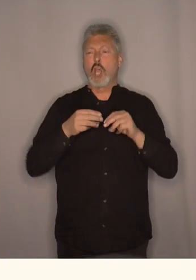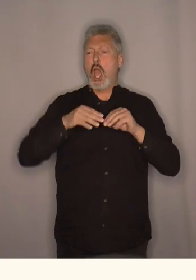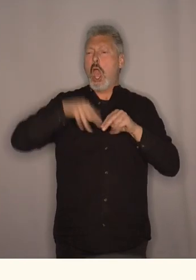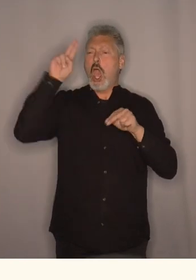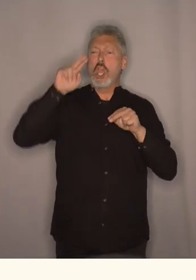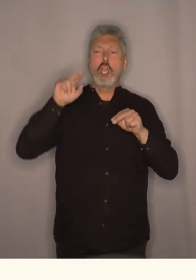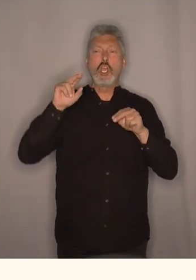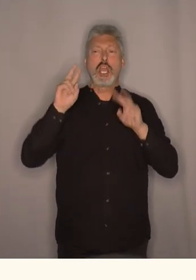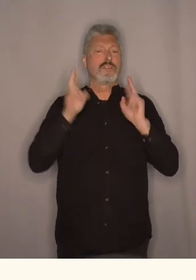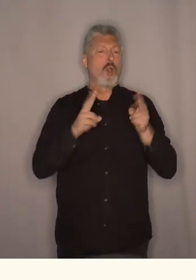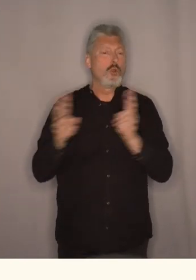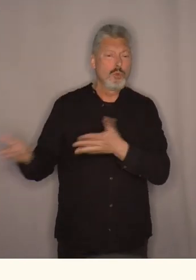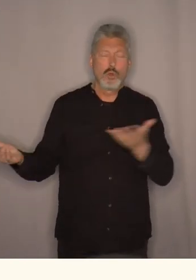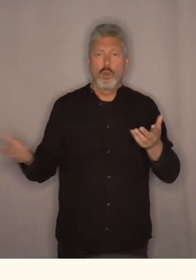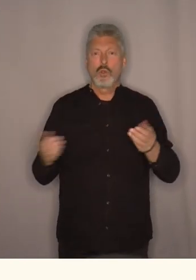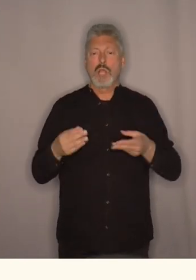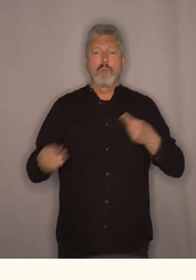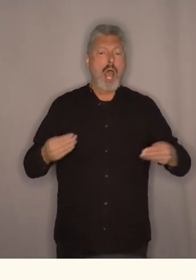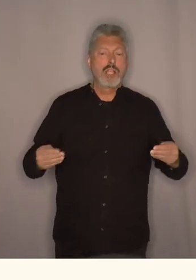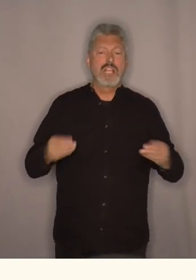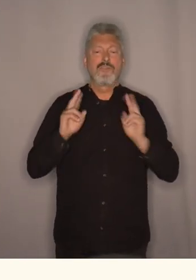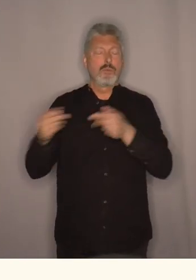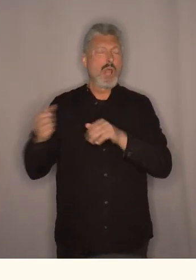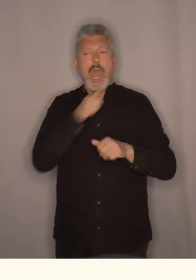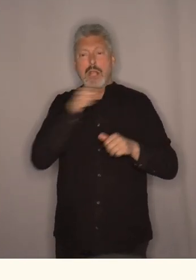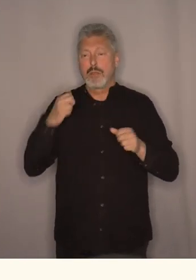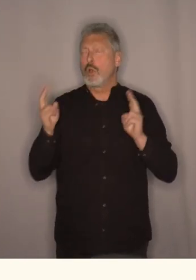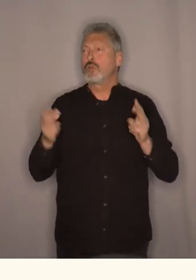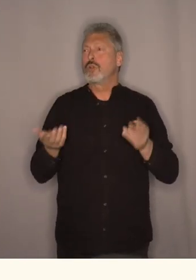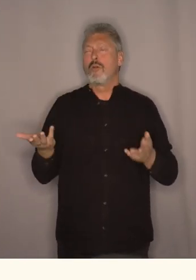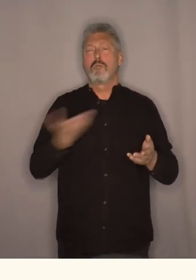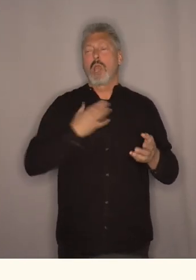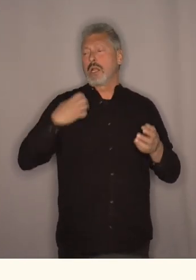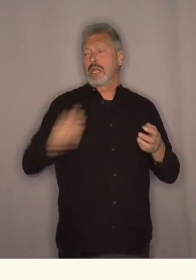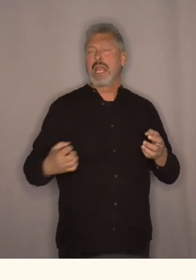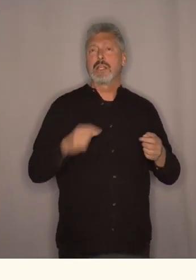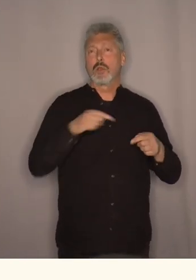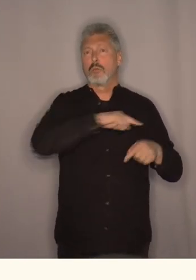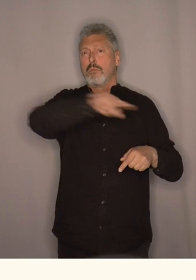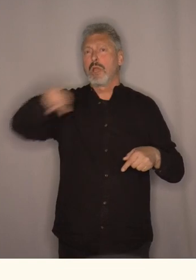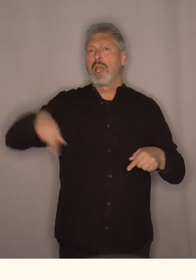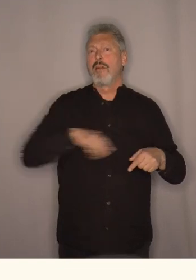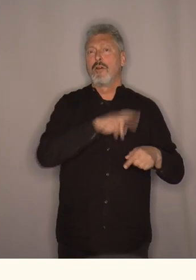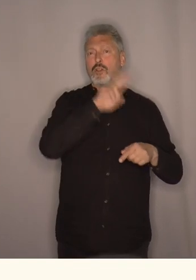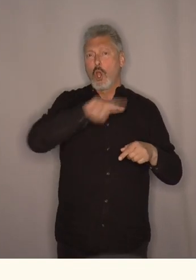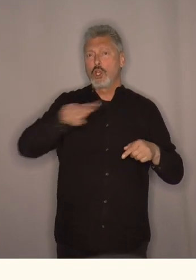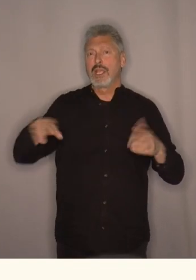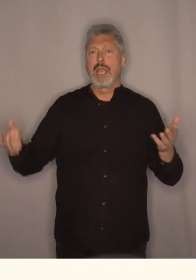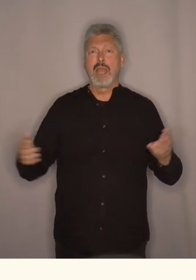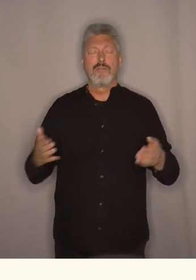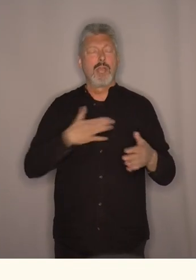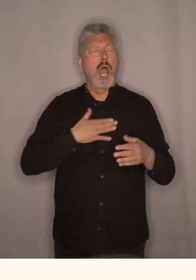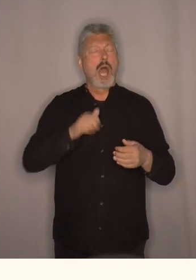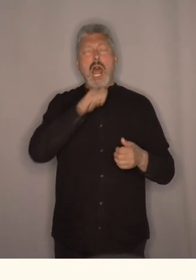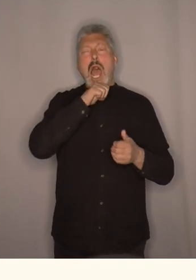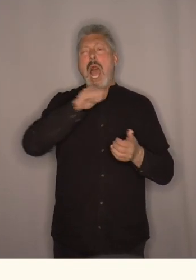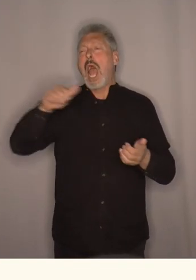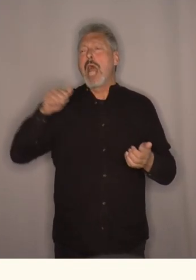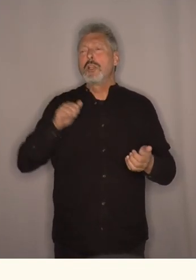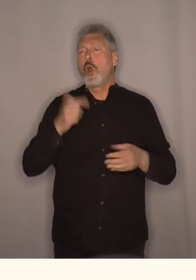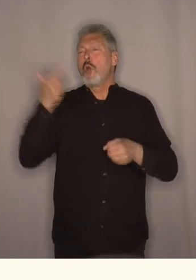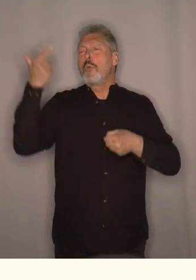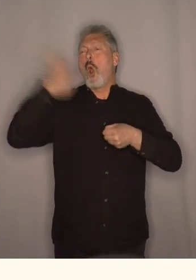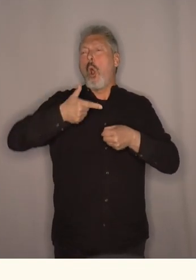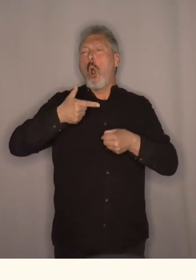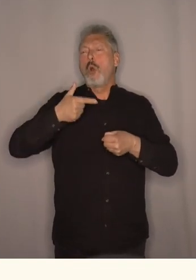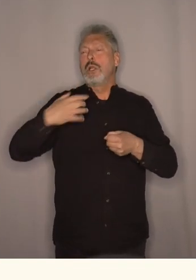Også det materielle forbruket vårt er enormt. Men vi har masse, også velstand i vårt land. Vi sitter på en enorm oljeformue.